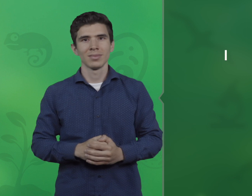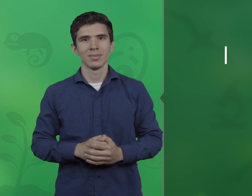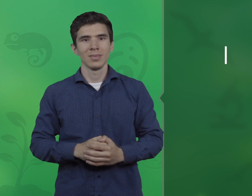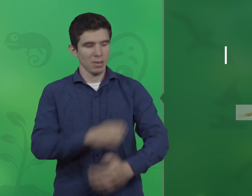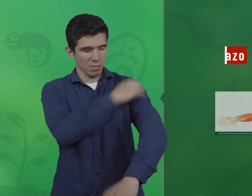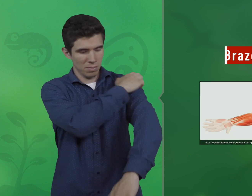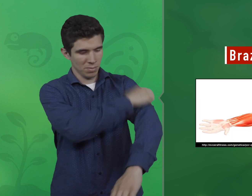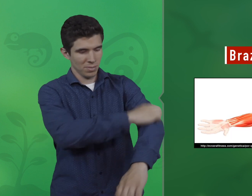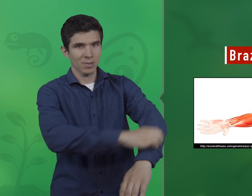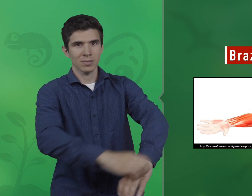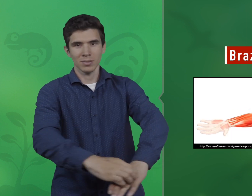Brazo